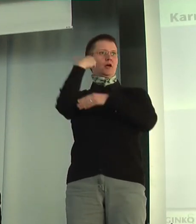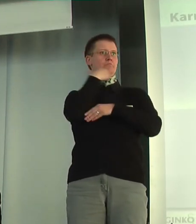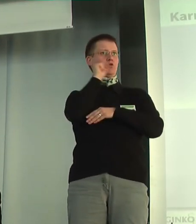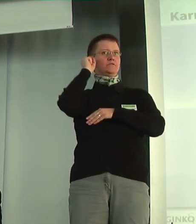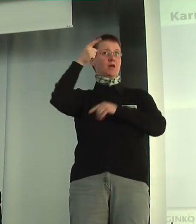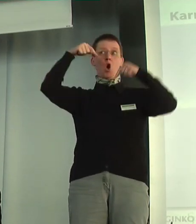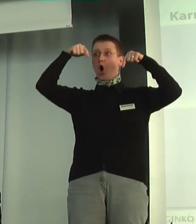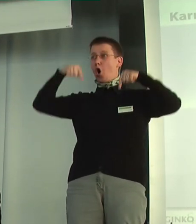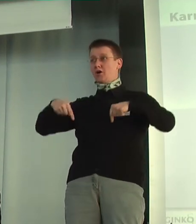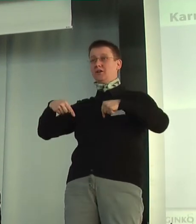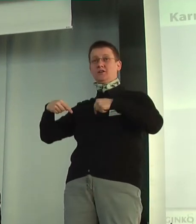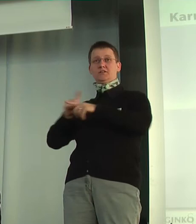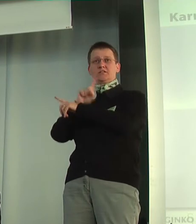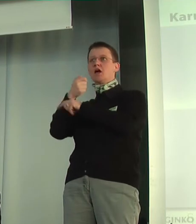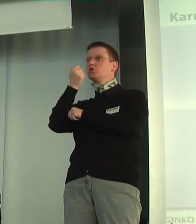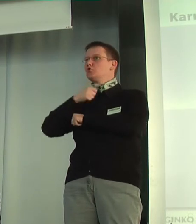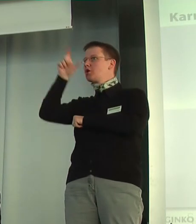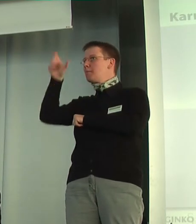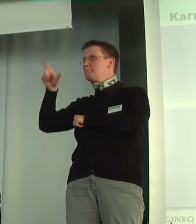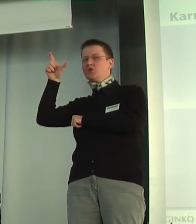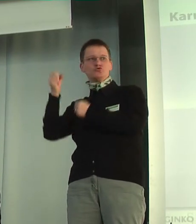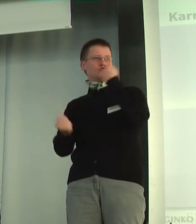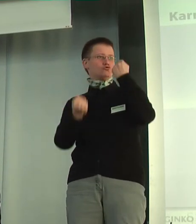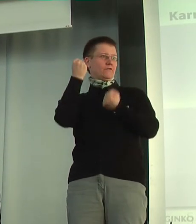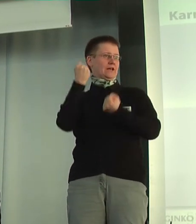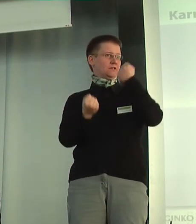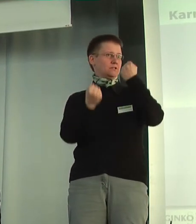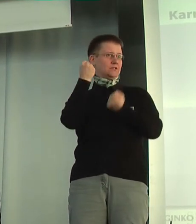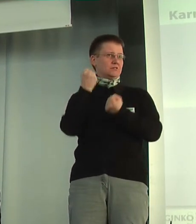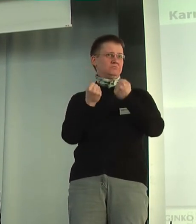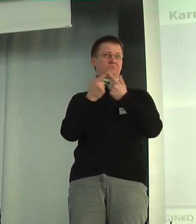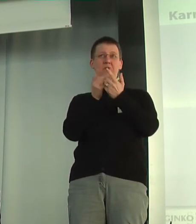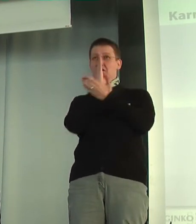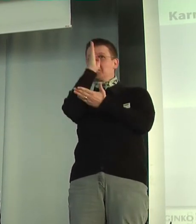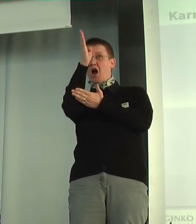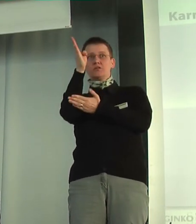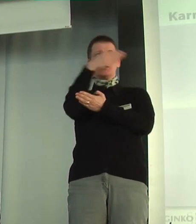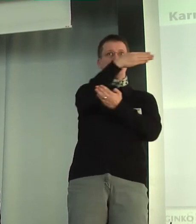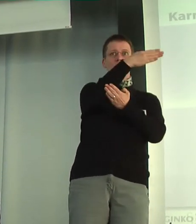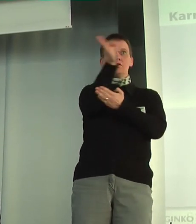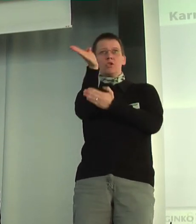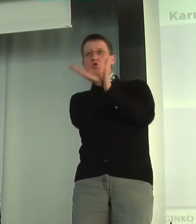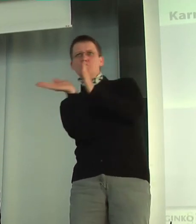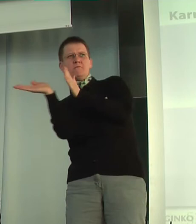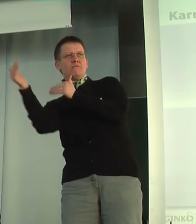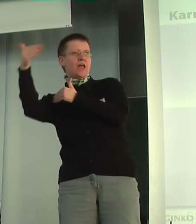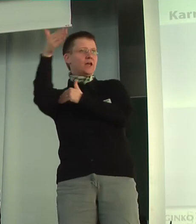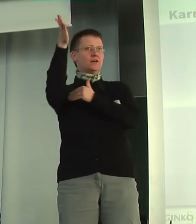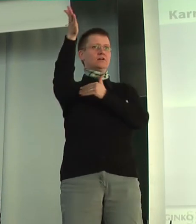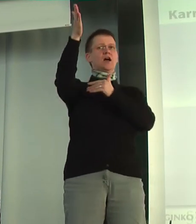heutzutage für junge Menschen schwierig, nicht gerade rum, sie gehen viele Umwege. Für Menschen mit